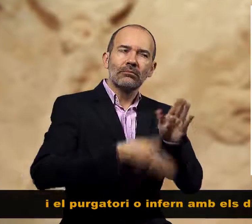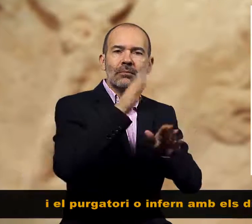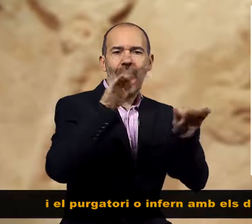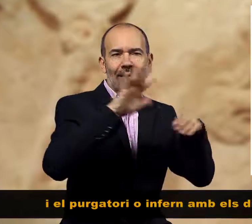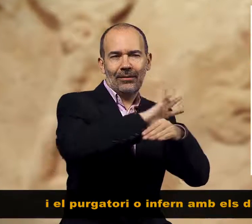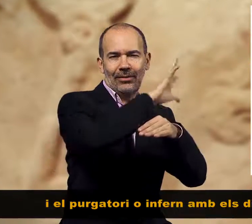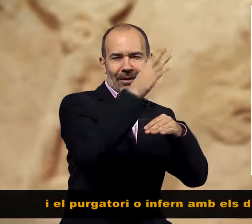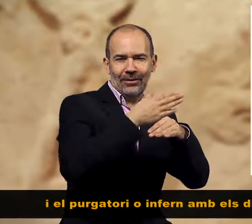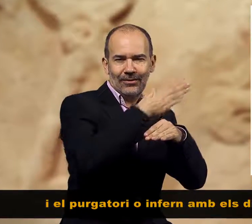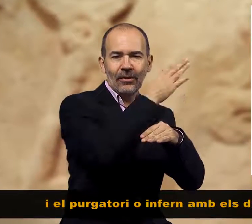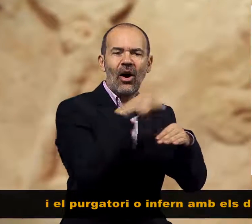dimonis a la dreta.